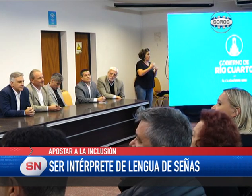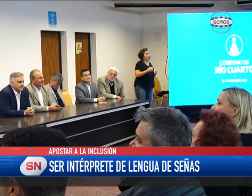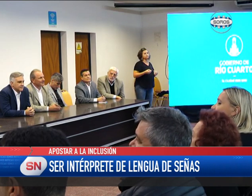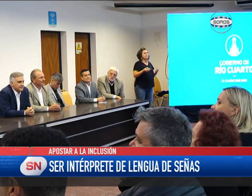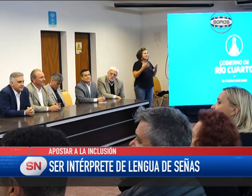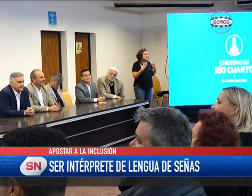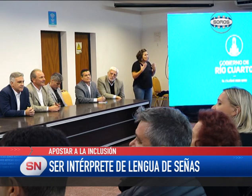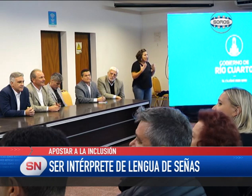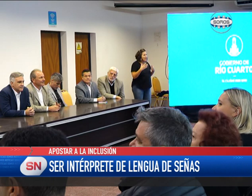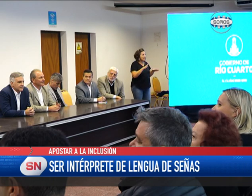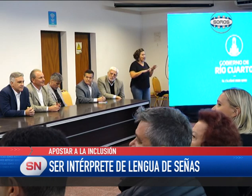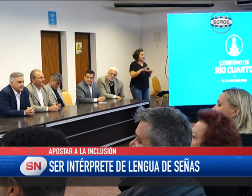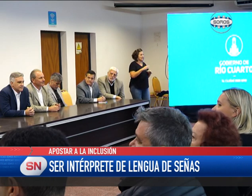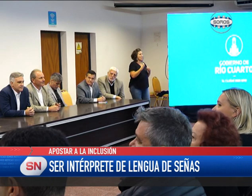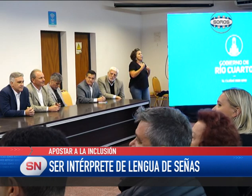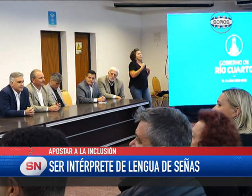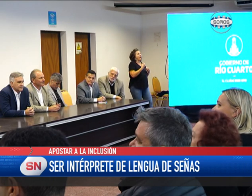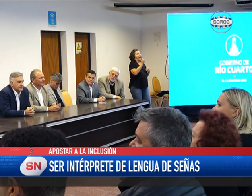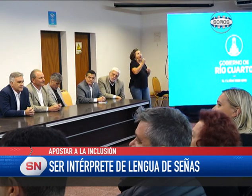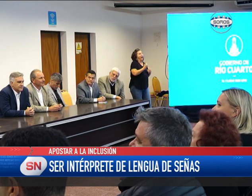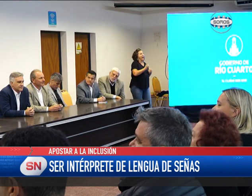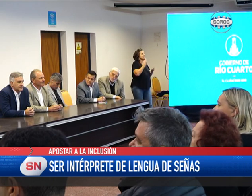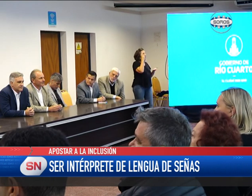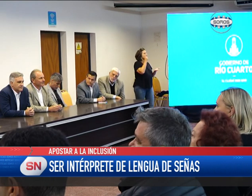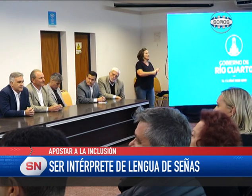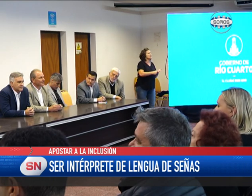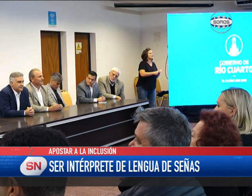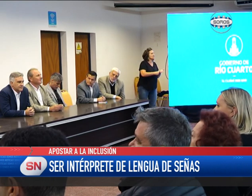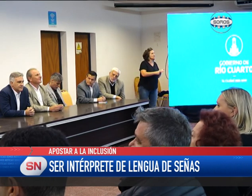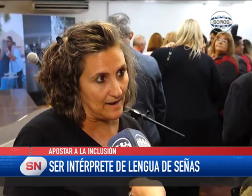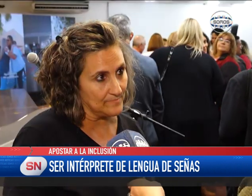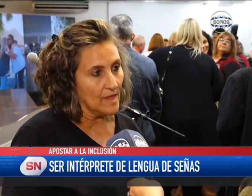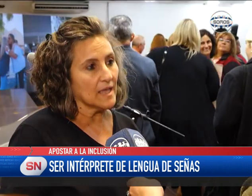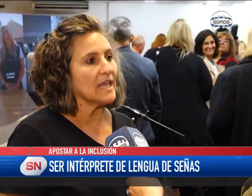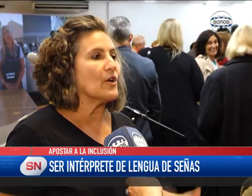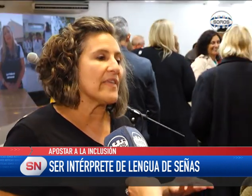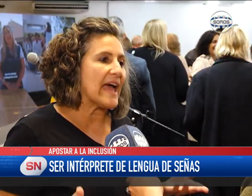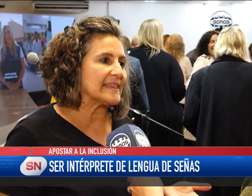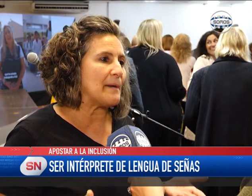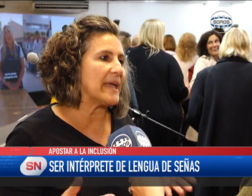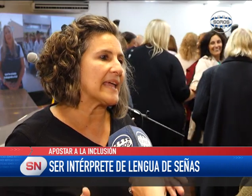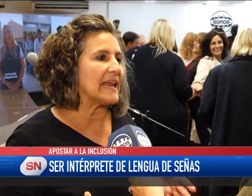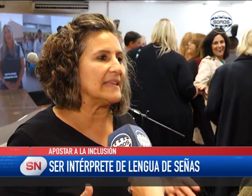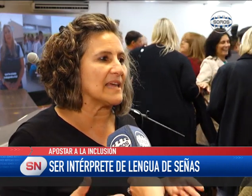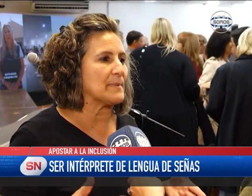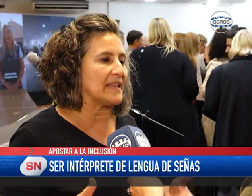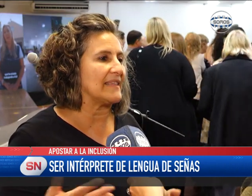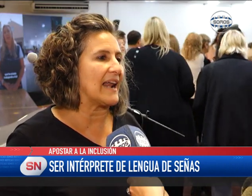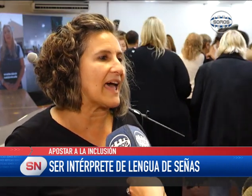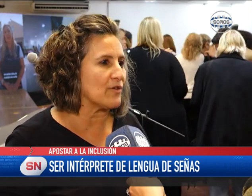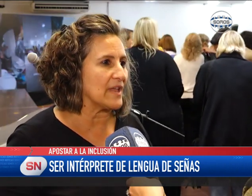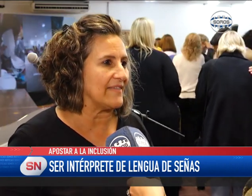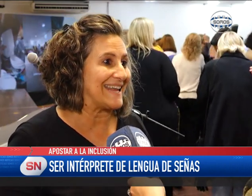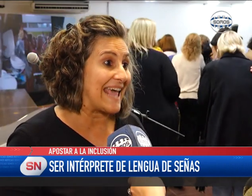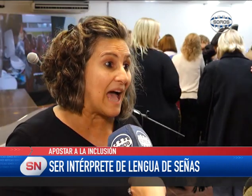que nos puedan ver bien o si están al fondo que no tengan interrupción visual. Y lo ideal también es que el intérprete